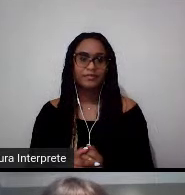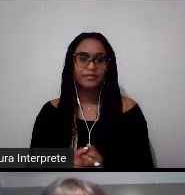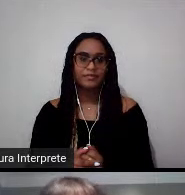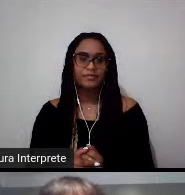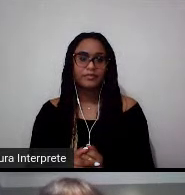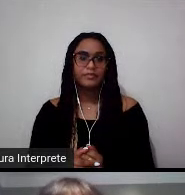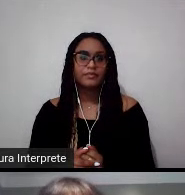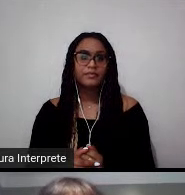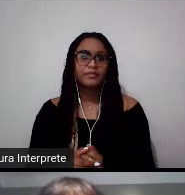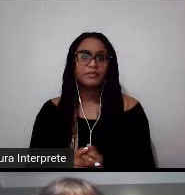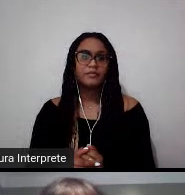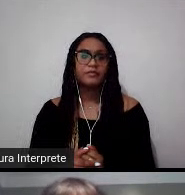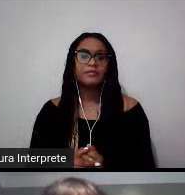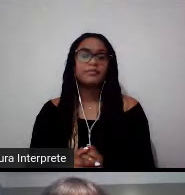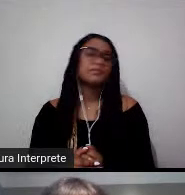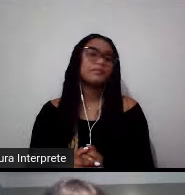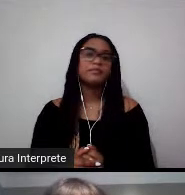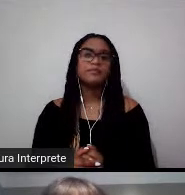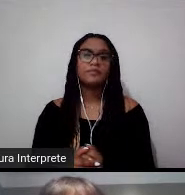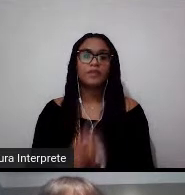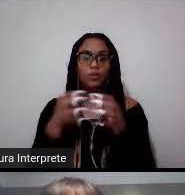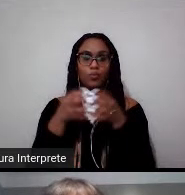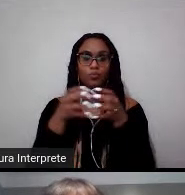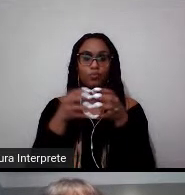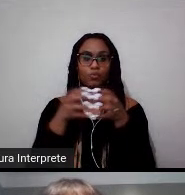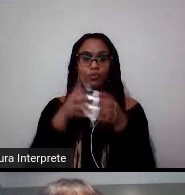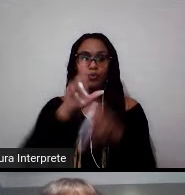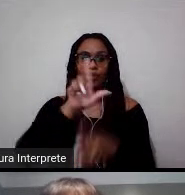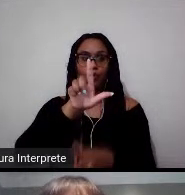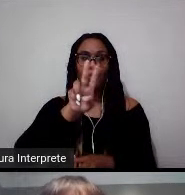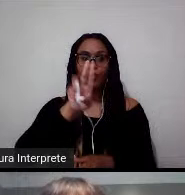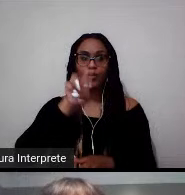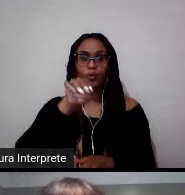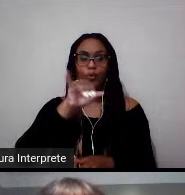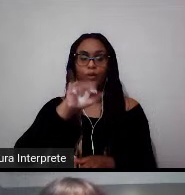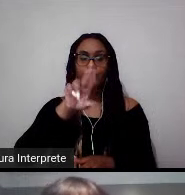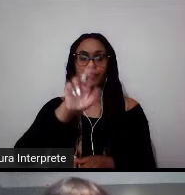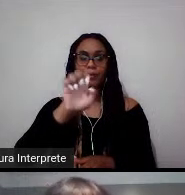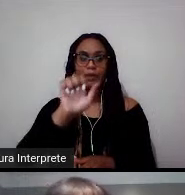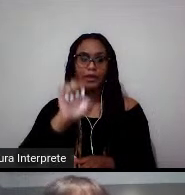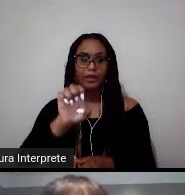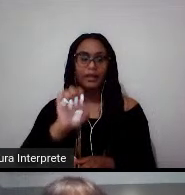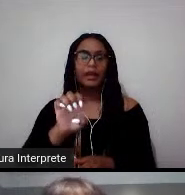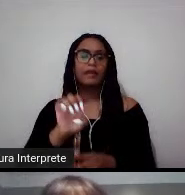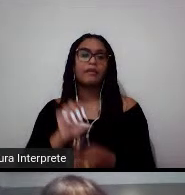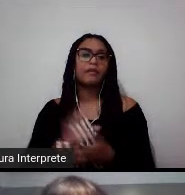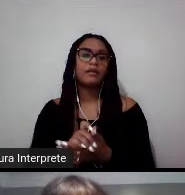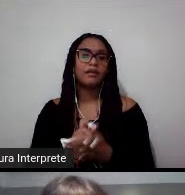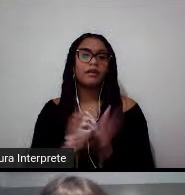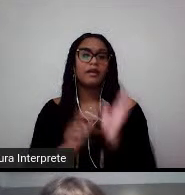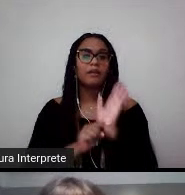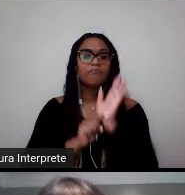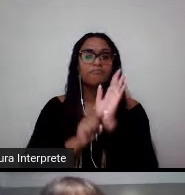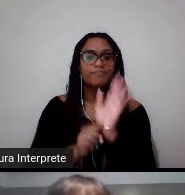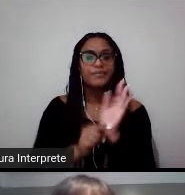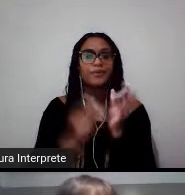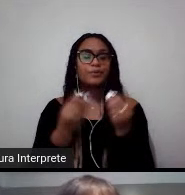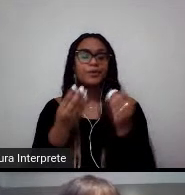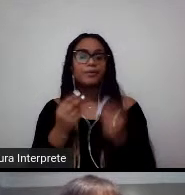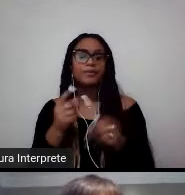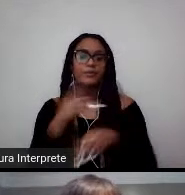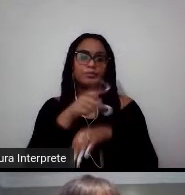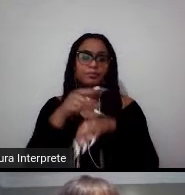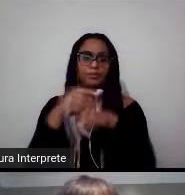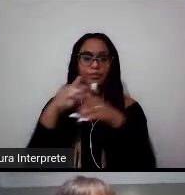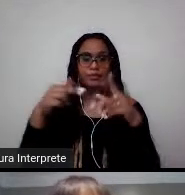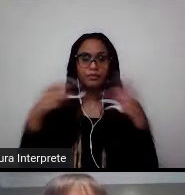bolsa Chivenin, a rede Chivenin Alumni, costuma alcançar posições de sucesso em seus países e em suas áreas de atuação. Nós temos